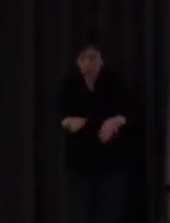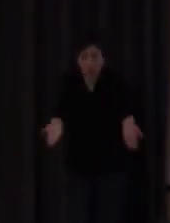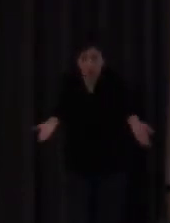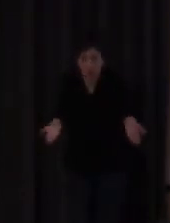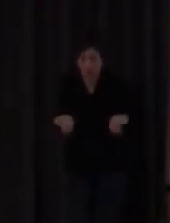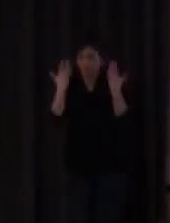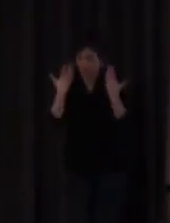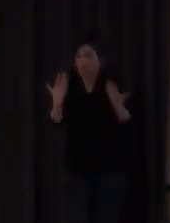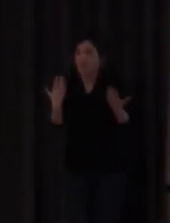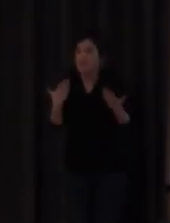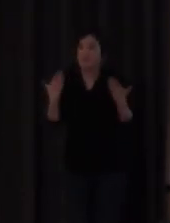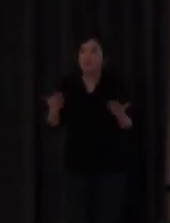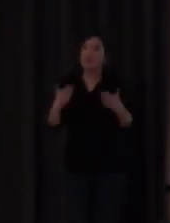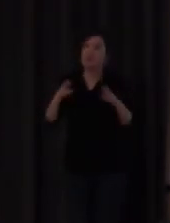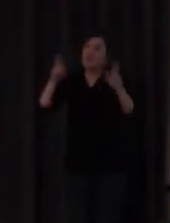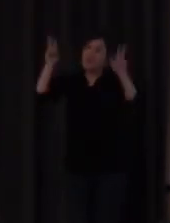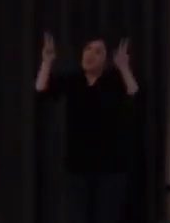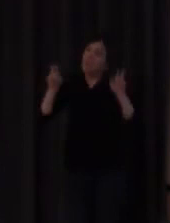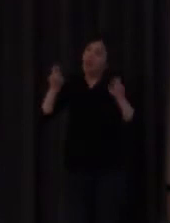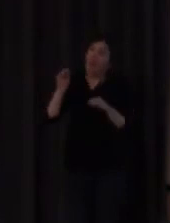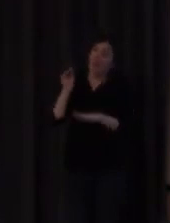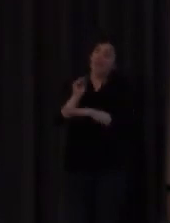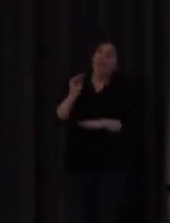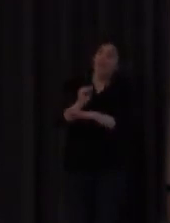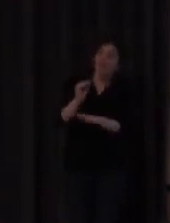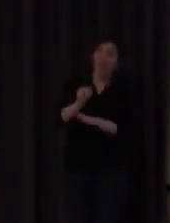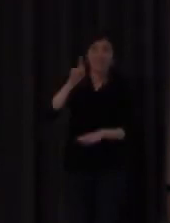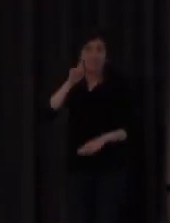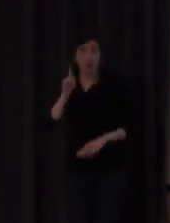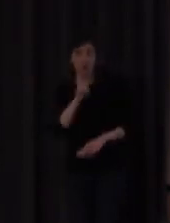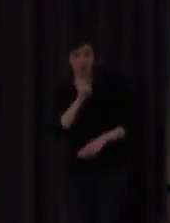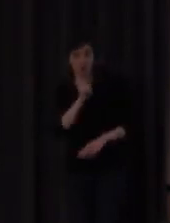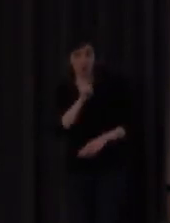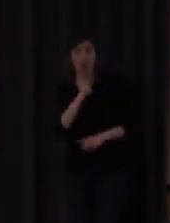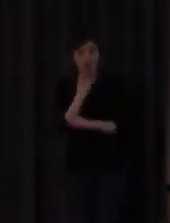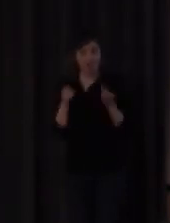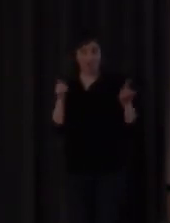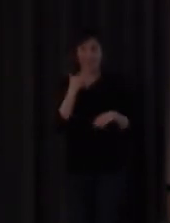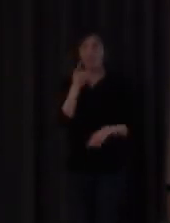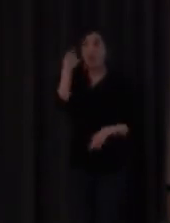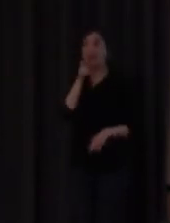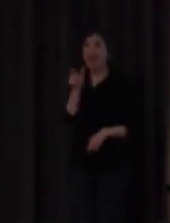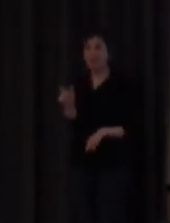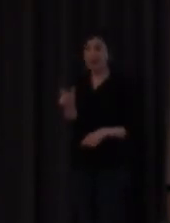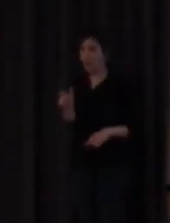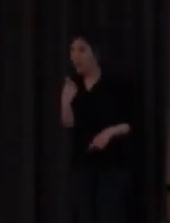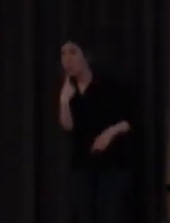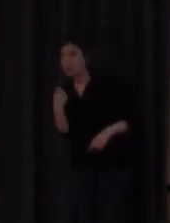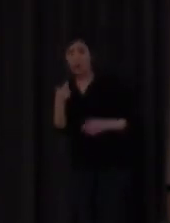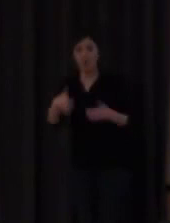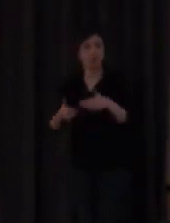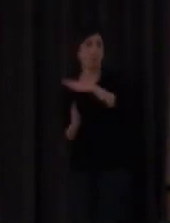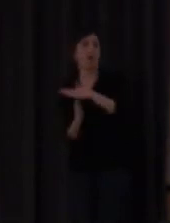en los procesos de enseñanza de lenguas sordos que ya porque yo lo veo a diario en el momento en el que una palabra es un obstáculo se detiene